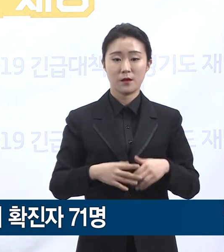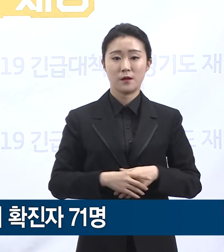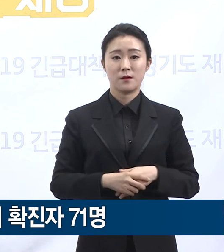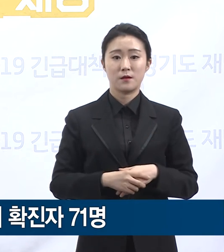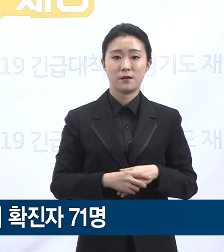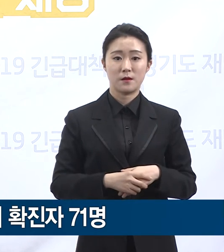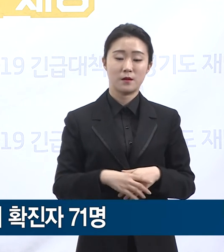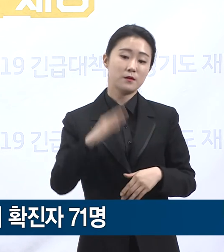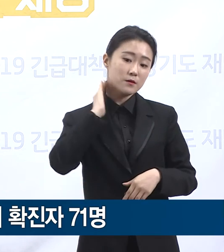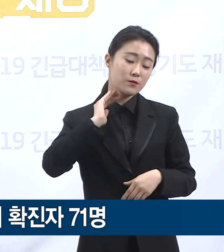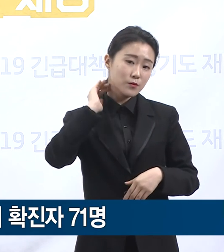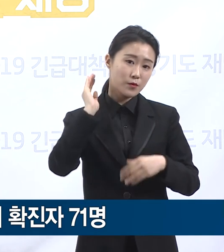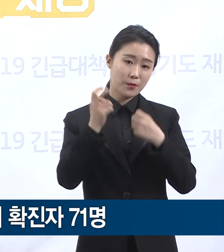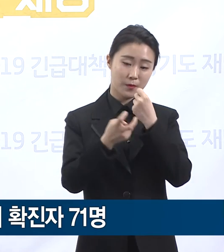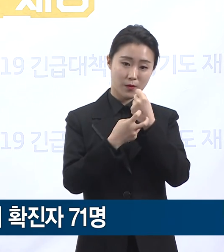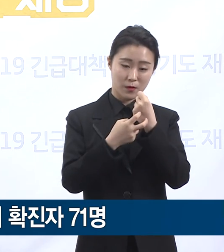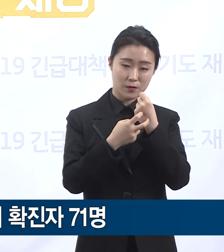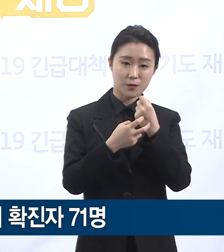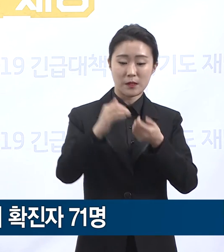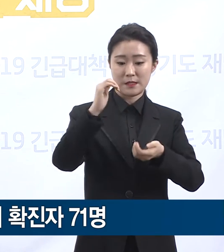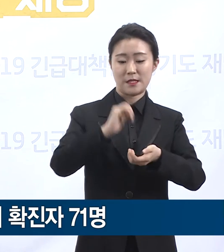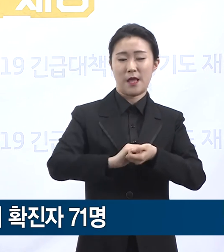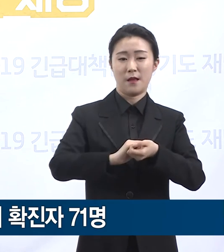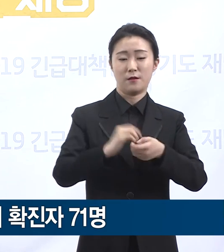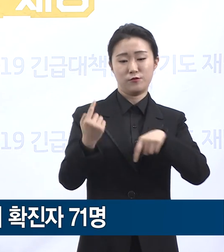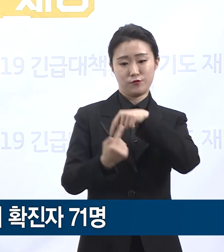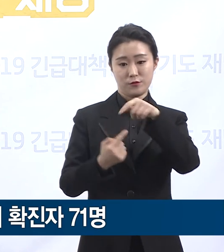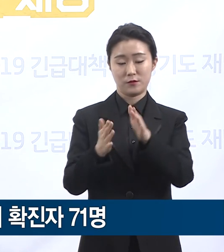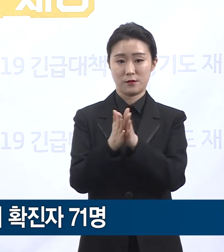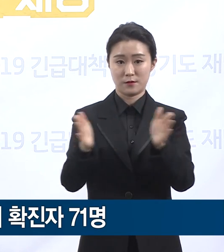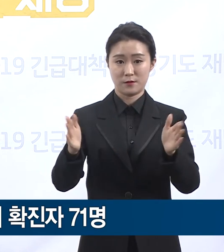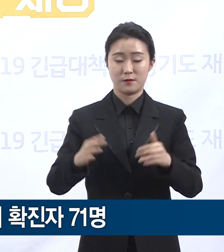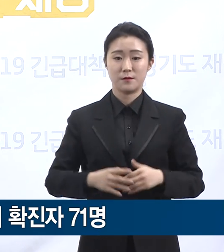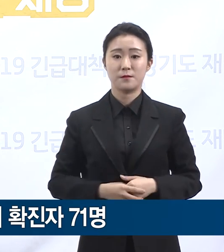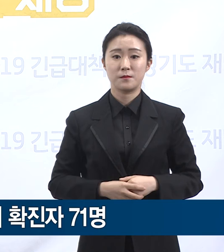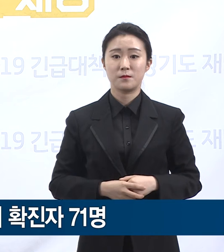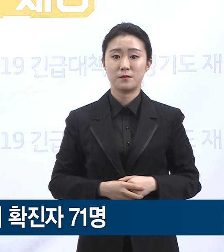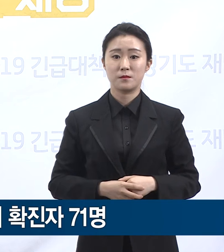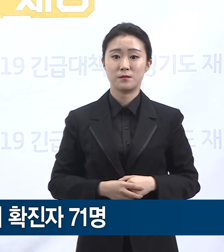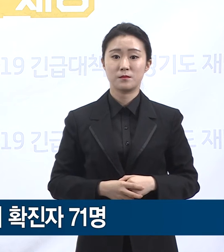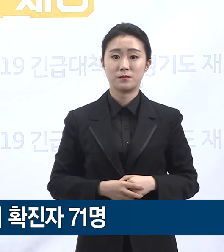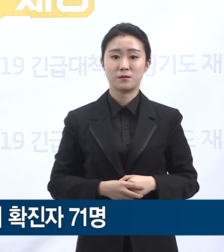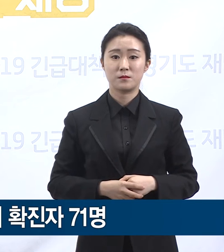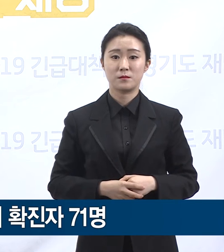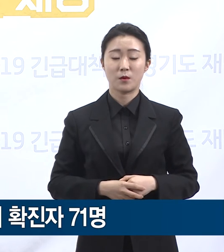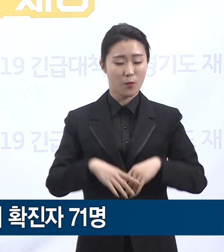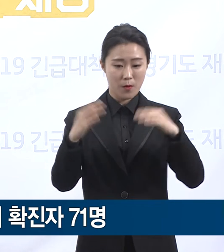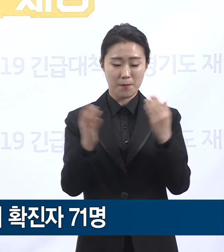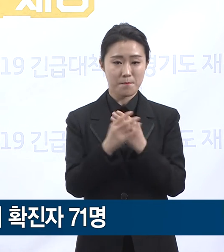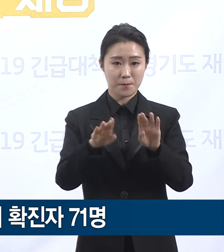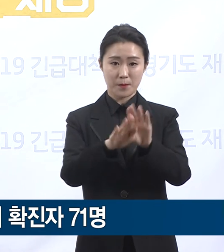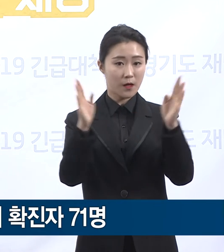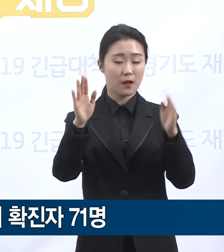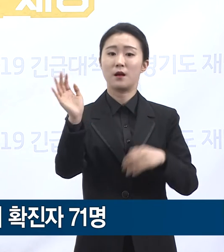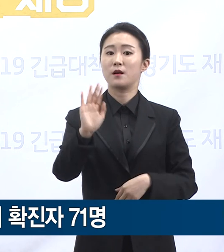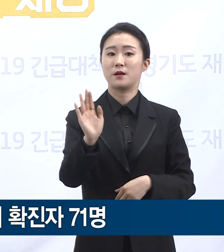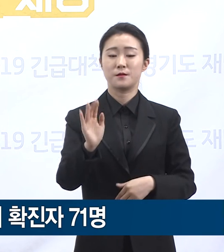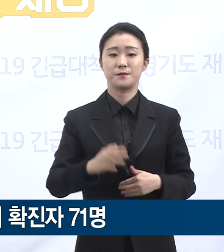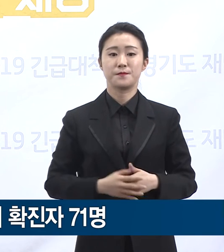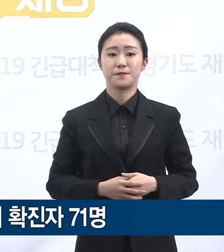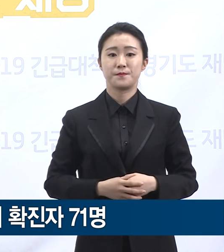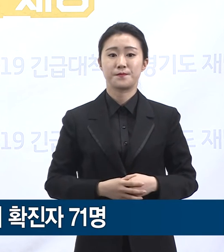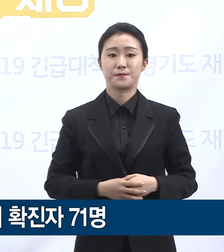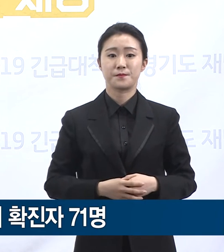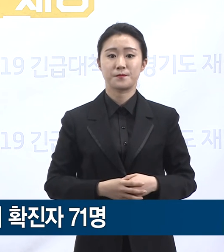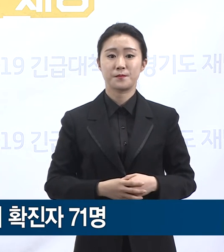진료를 개시합니다. 집중관료의료기관 지정 해제는 아니며 병원 임시 폐쇄를 완화하여 기존 환자,